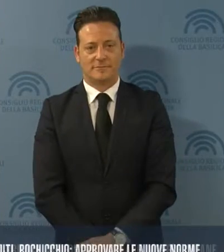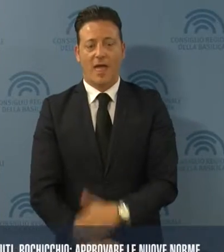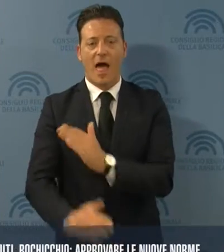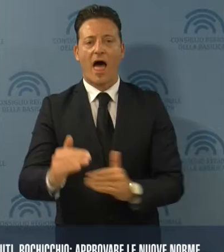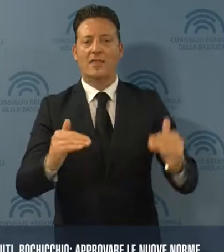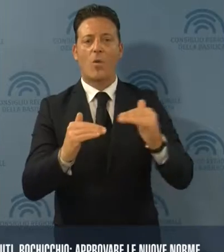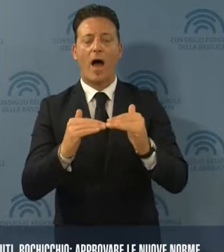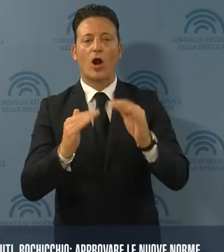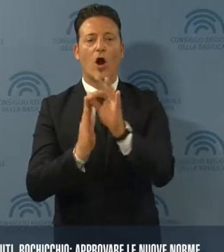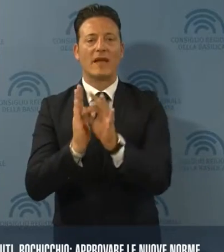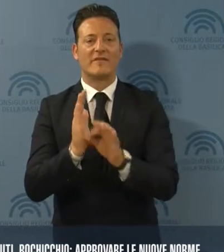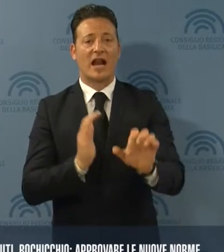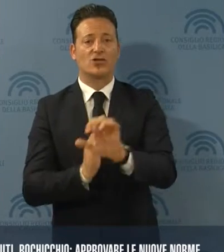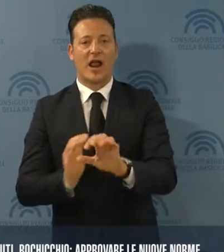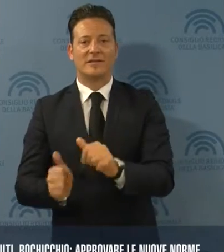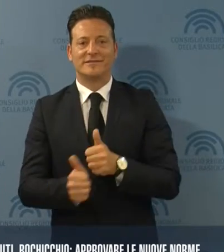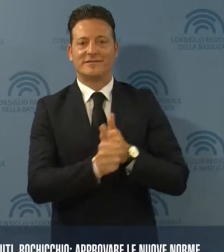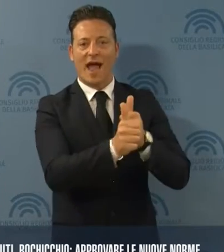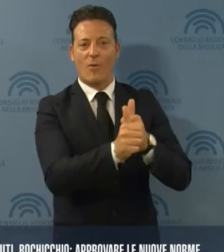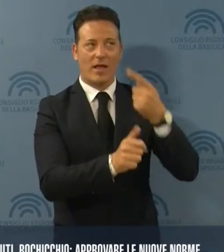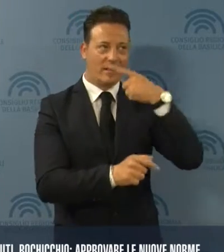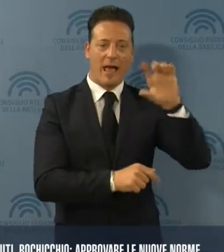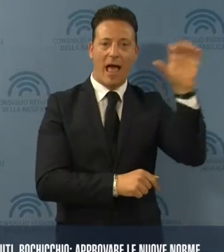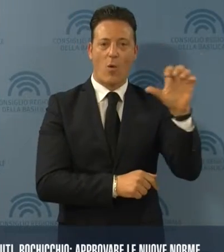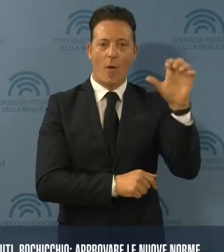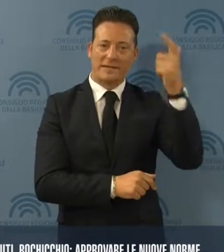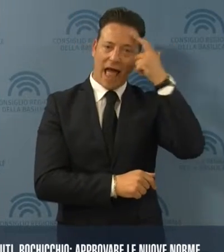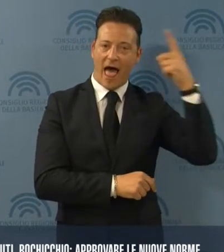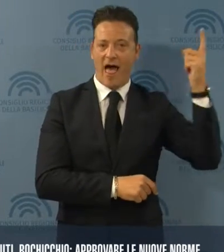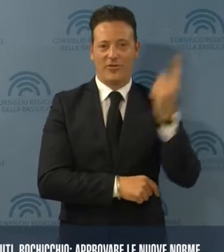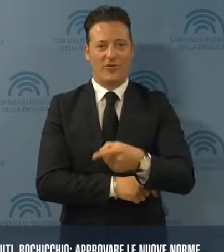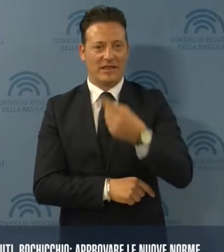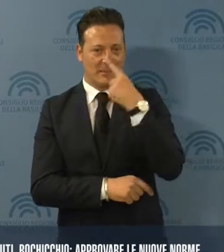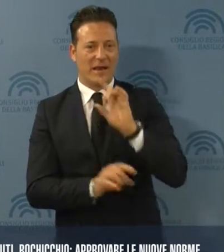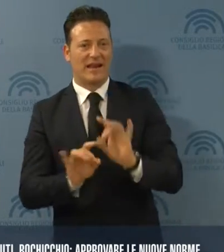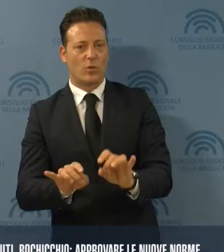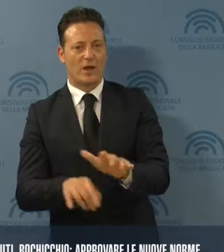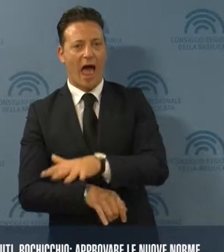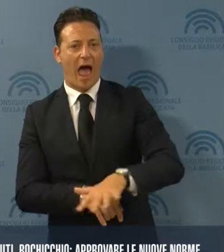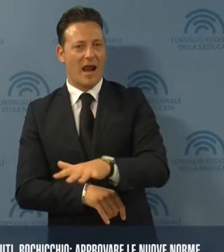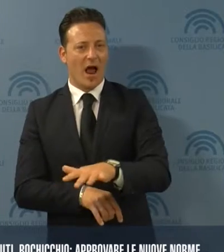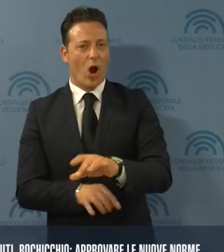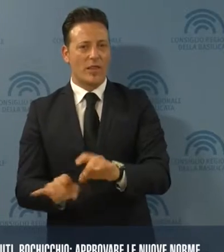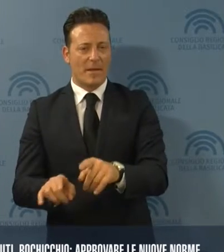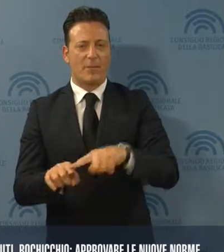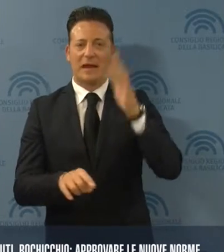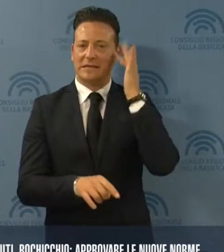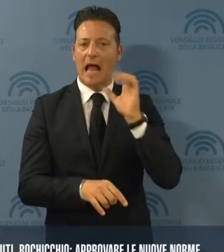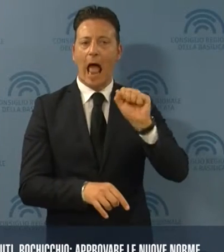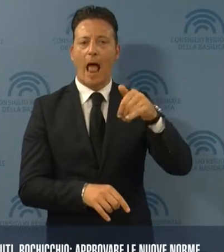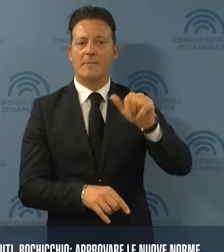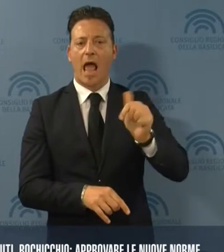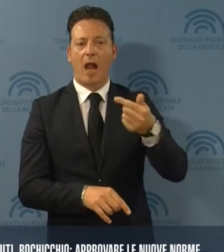Adeguare la normativa regionale alle disposizioni europee e statali in materia di rifiuti, siti contaminati e rischio